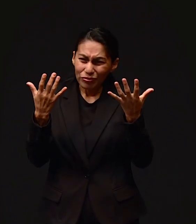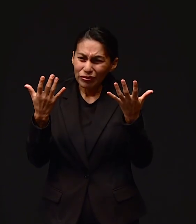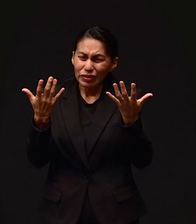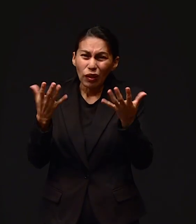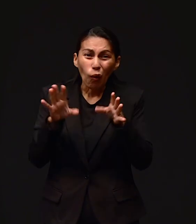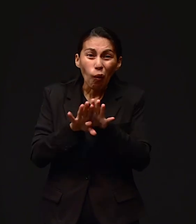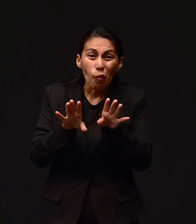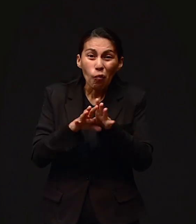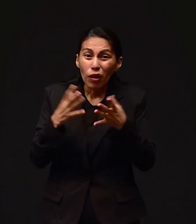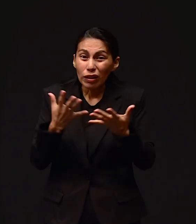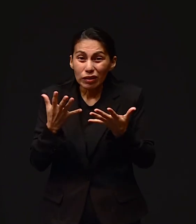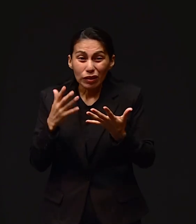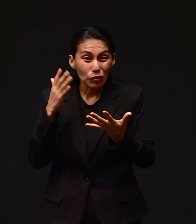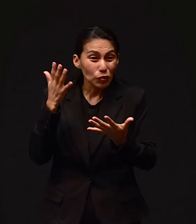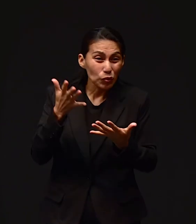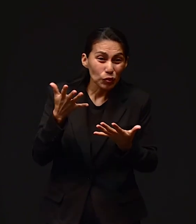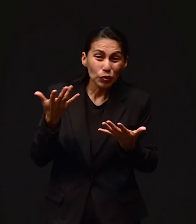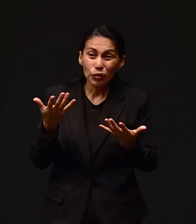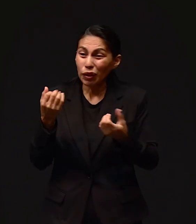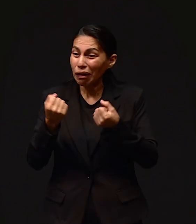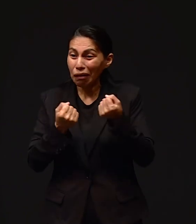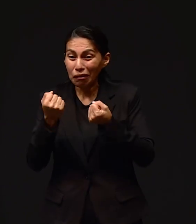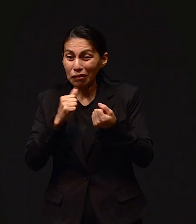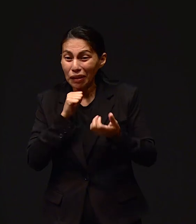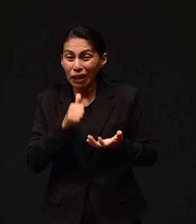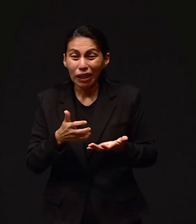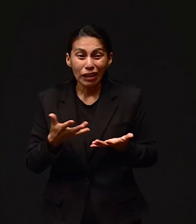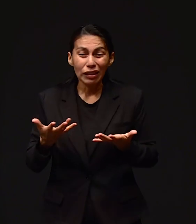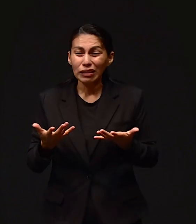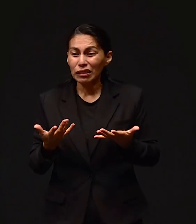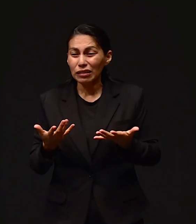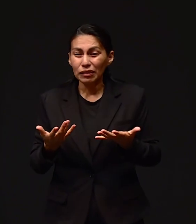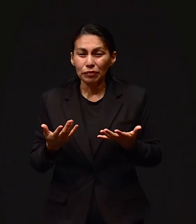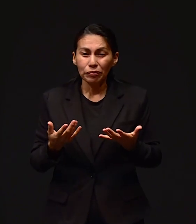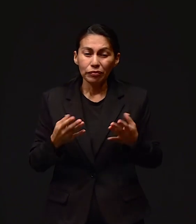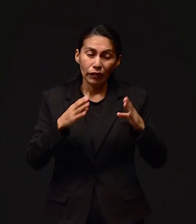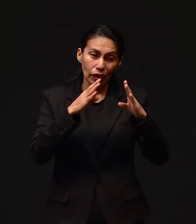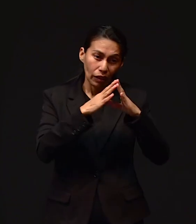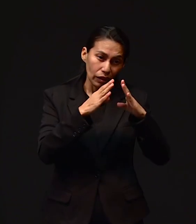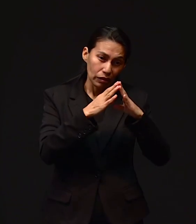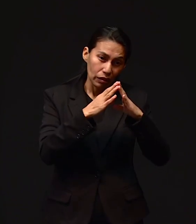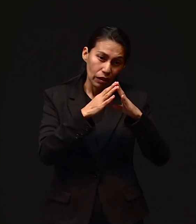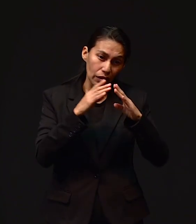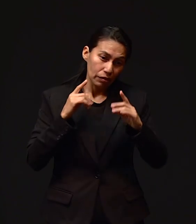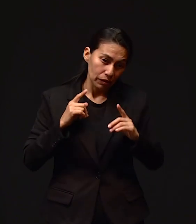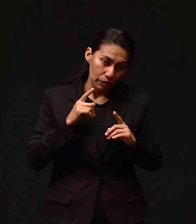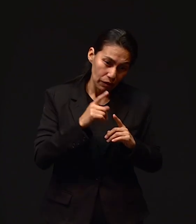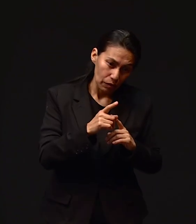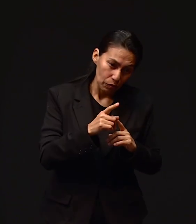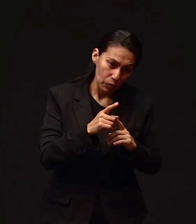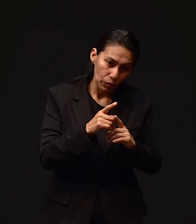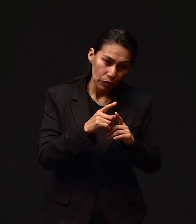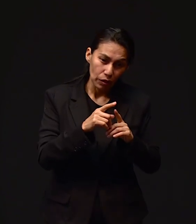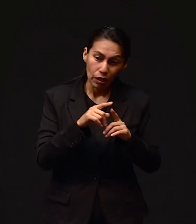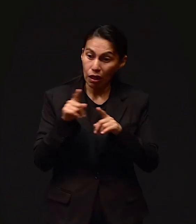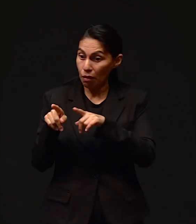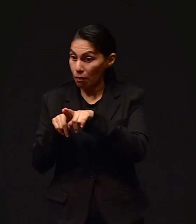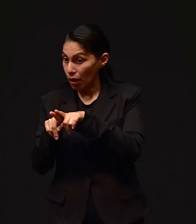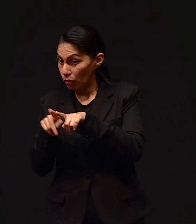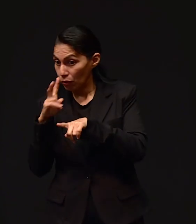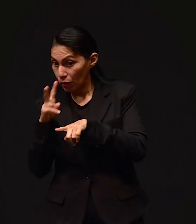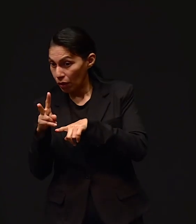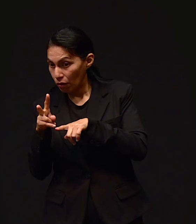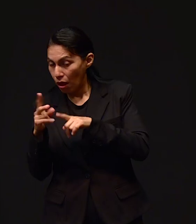cómo lo íbamos a hacer sin el carro y todo. Y bueno, llegamos a la casa y en cuanto llegamos, los hermanos se dejaron venir a la